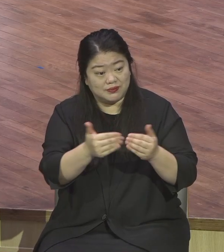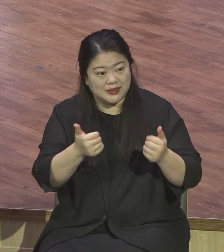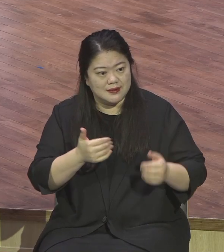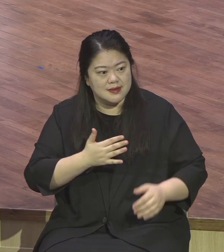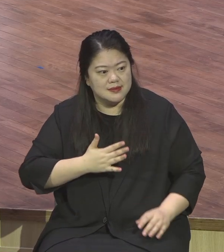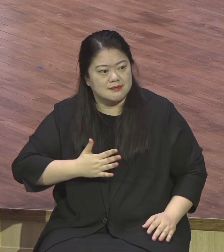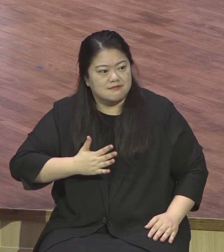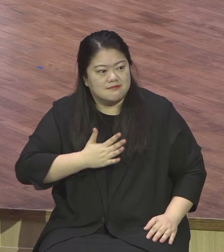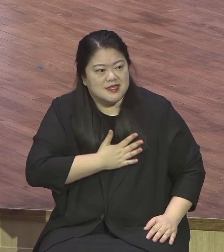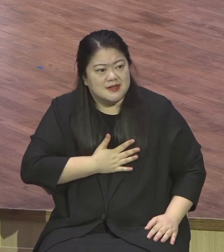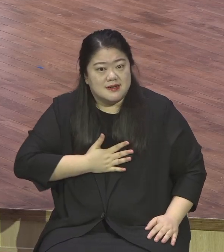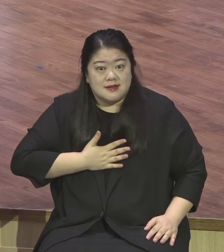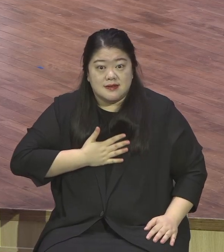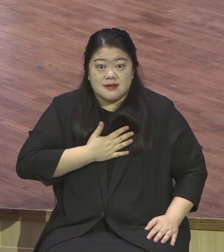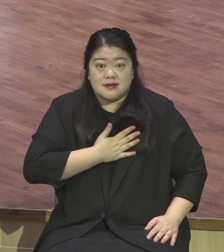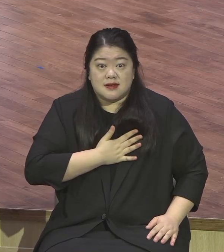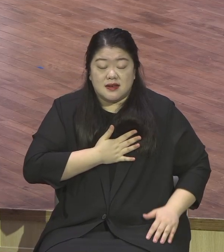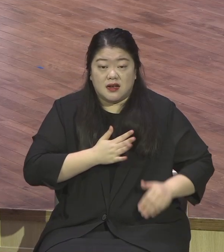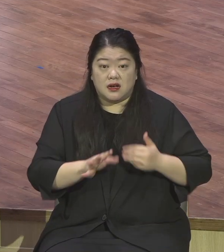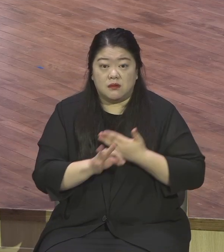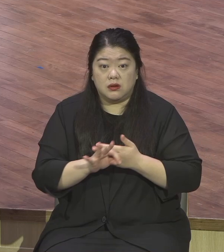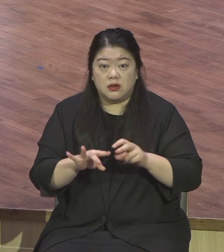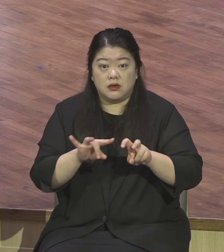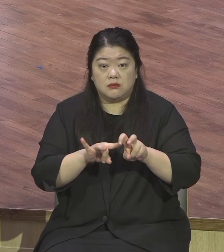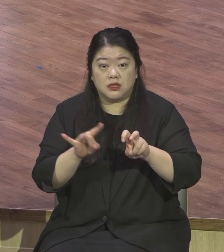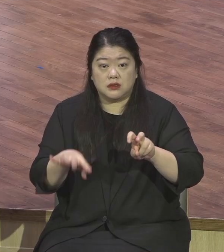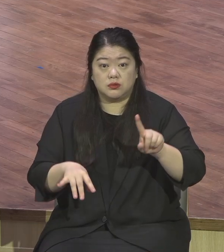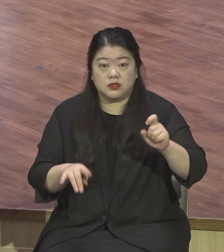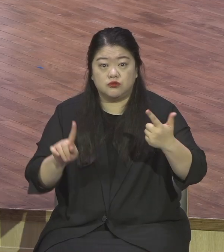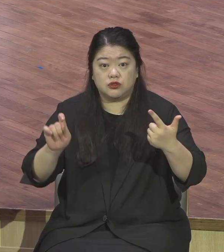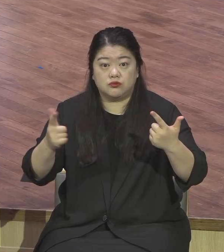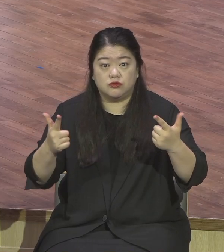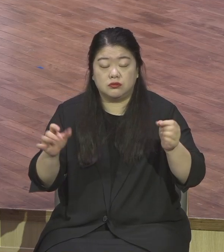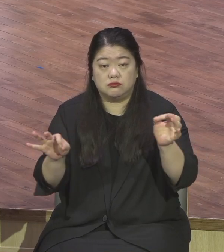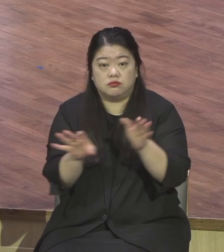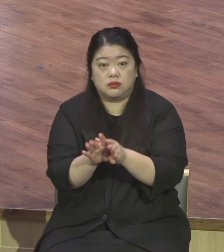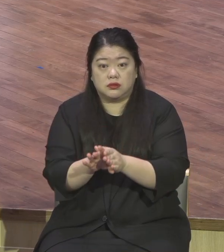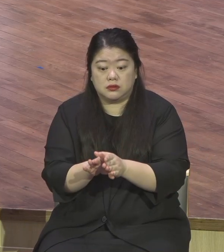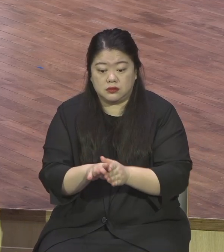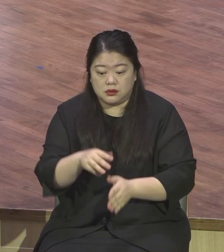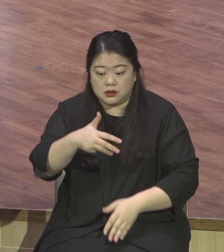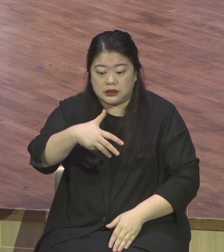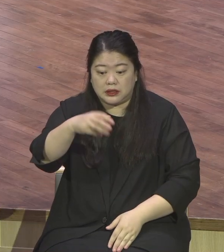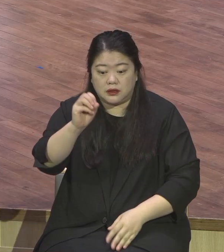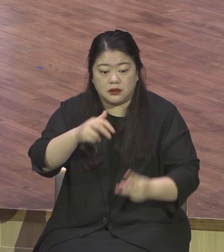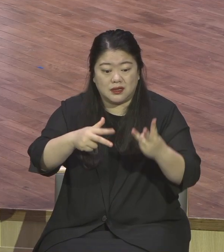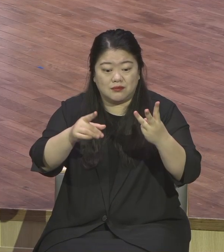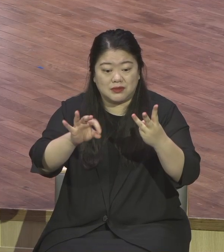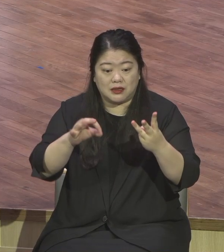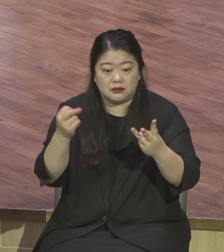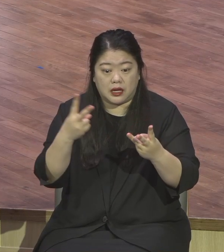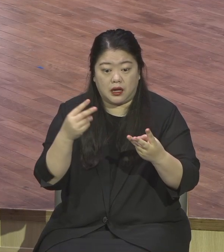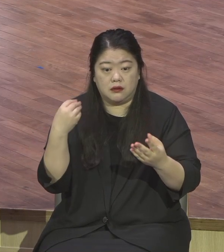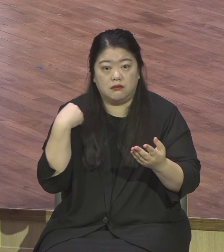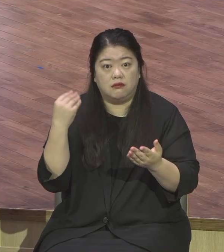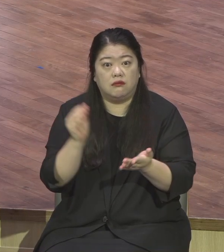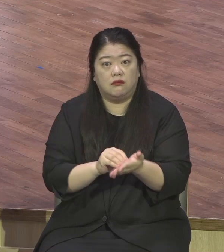고백 싹 없어요. 나 자손심 요건 마지막 보루 사단이 이 시대에